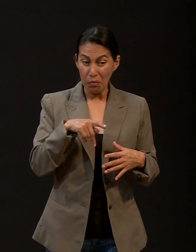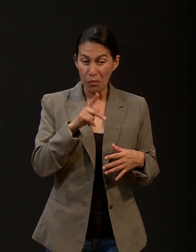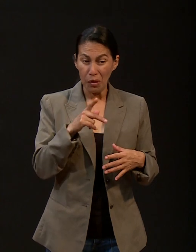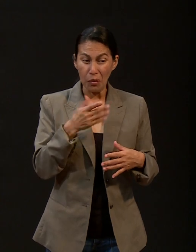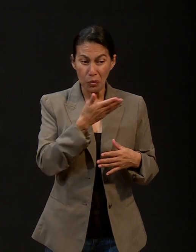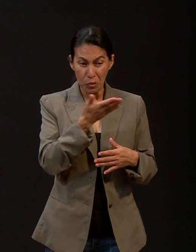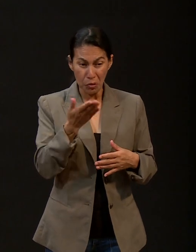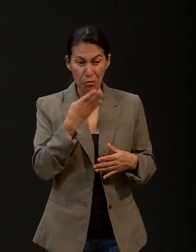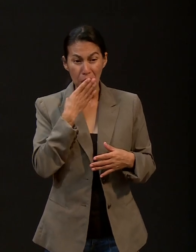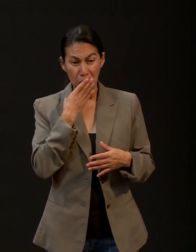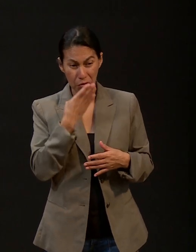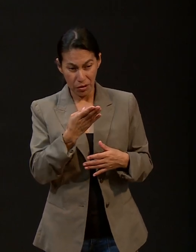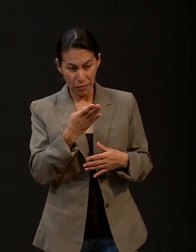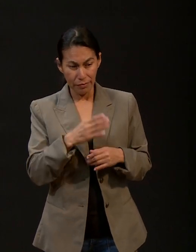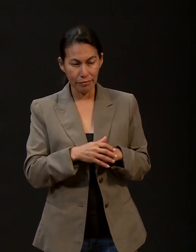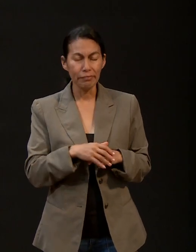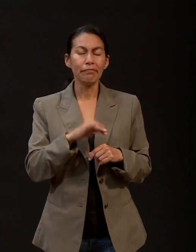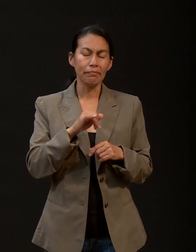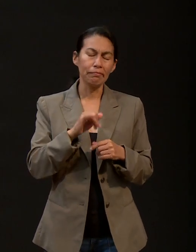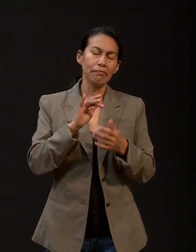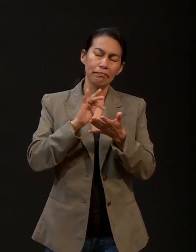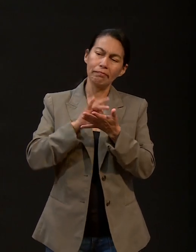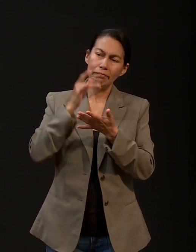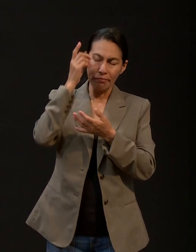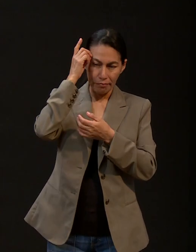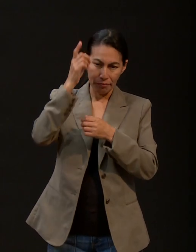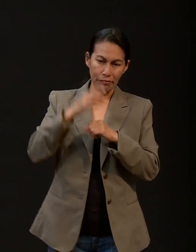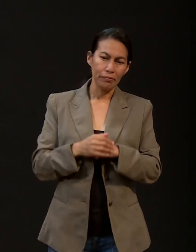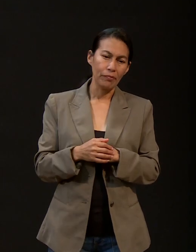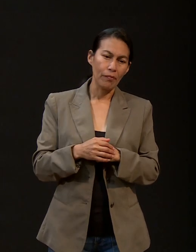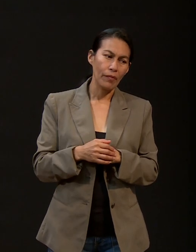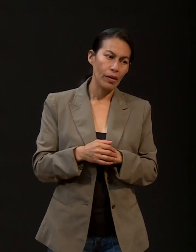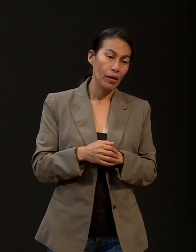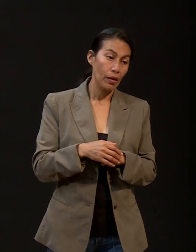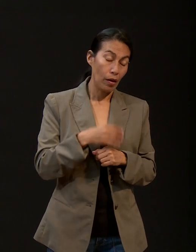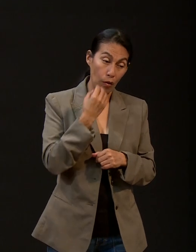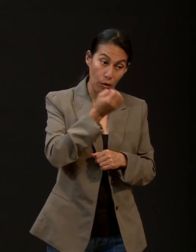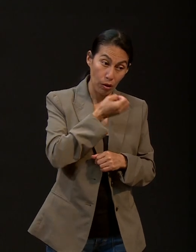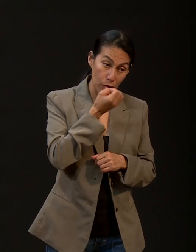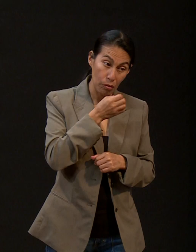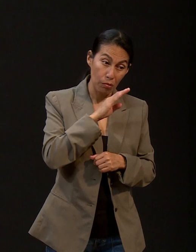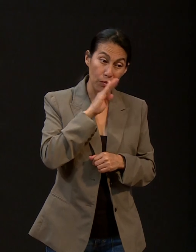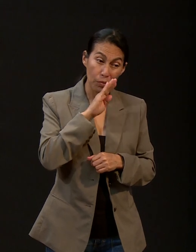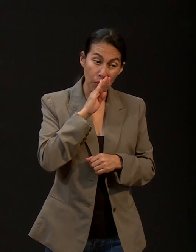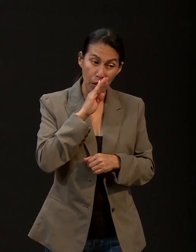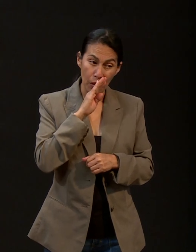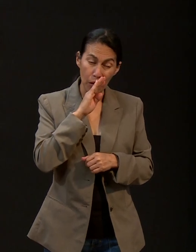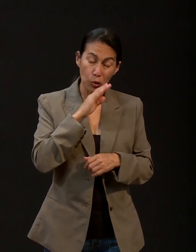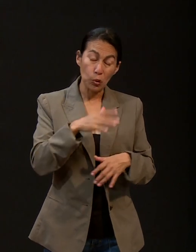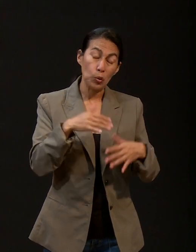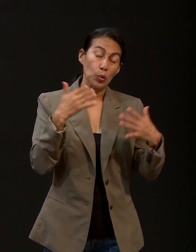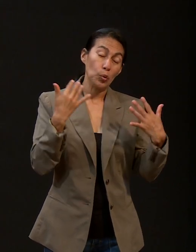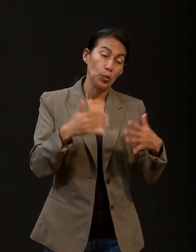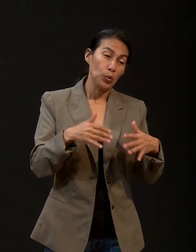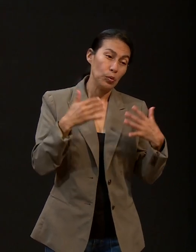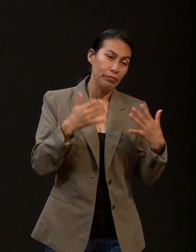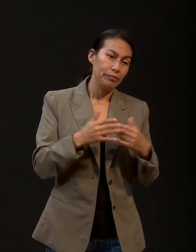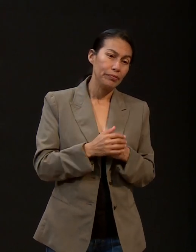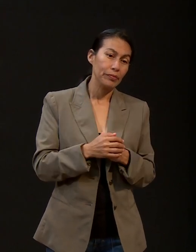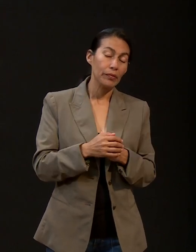Gracias a Dios. La oración de tu madre puede mucho, tiene mucho poder, ¿verdad? Porque ella sintió la